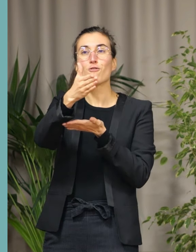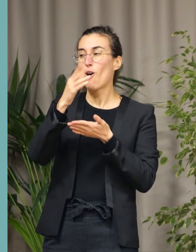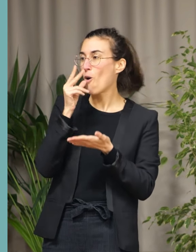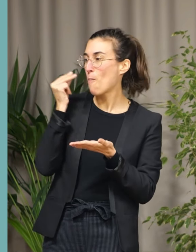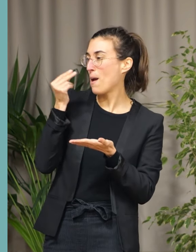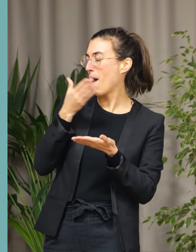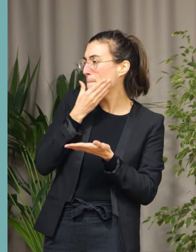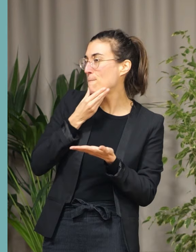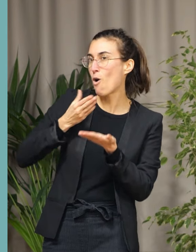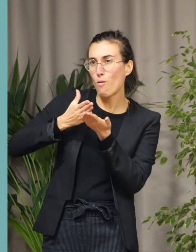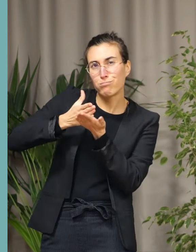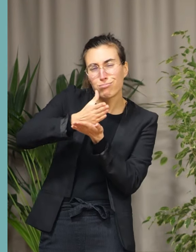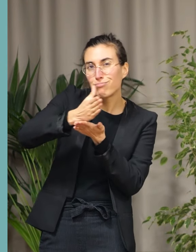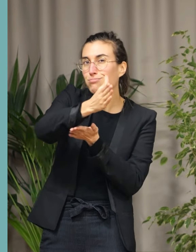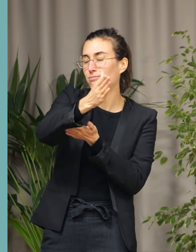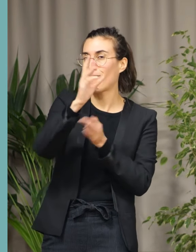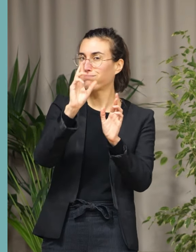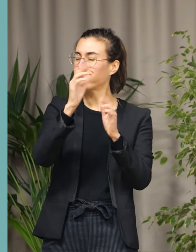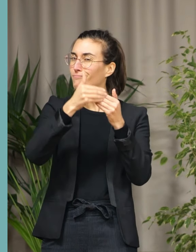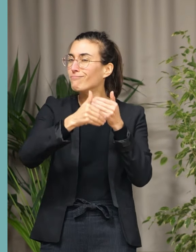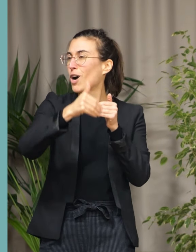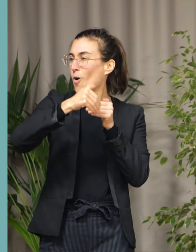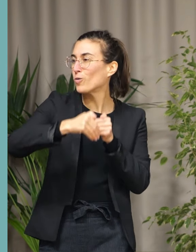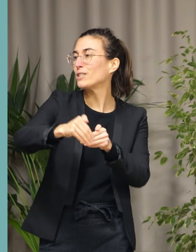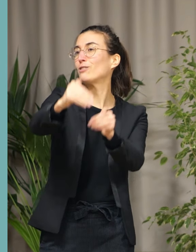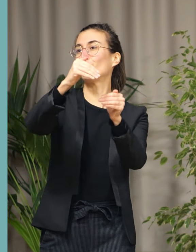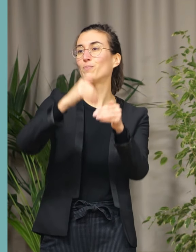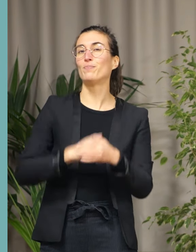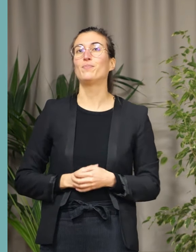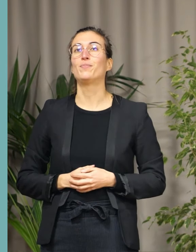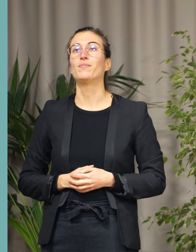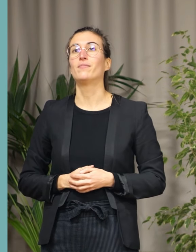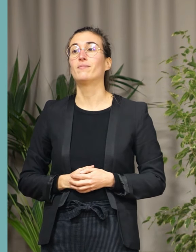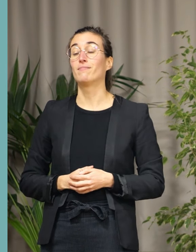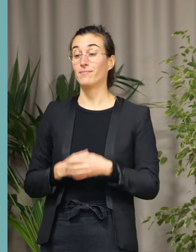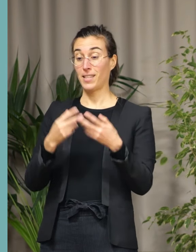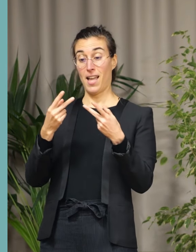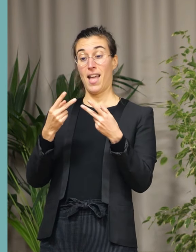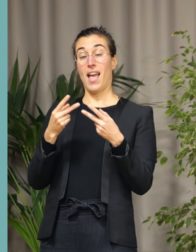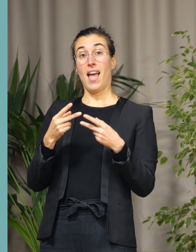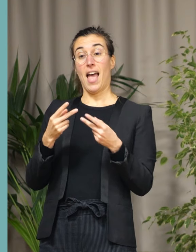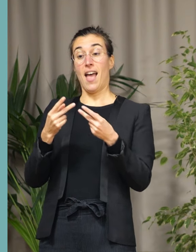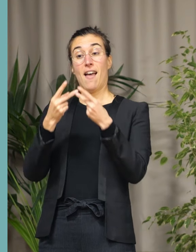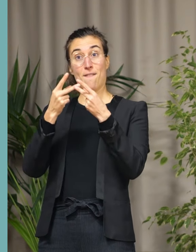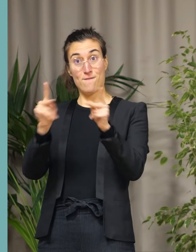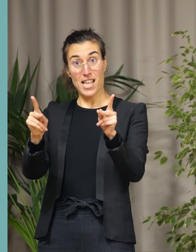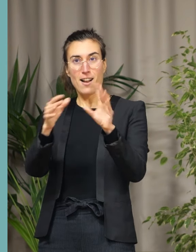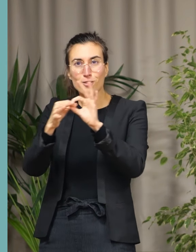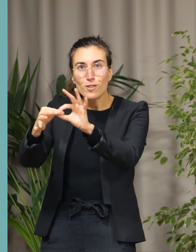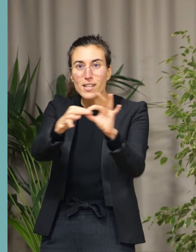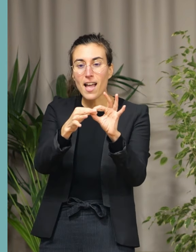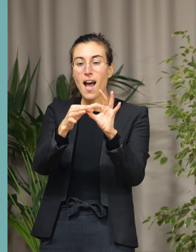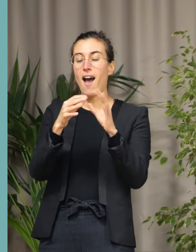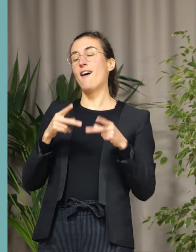le temps avec ce même état d'esprit. La vie est belle quand la ville est solidaire.